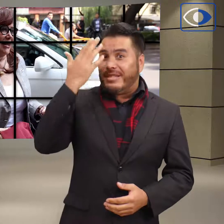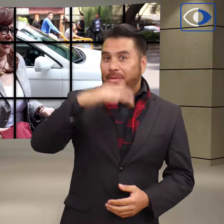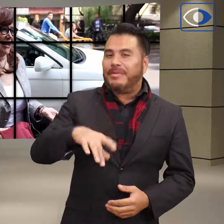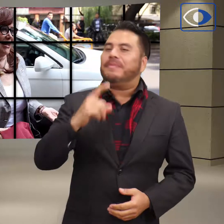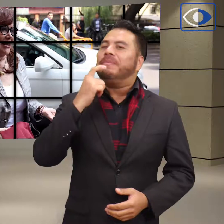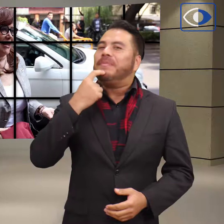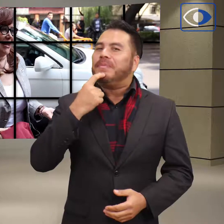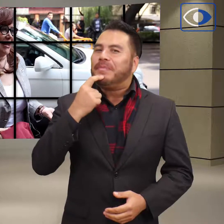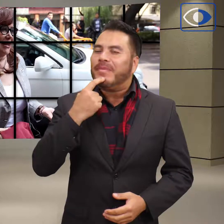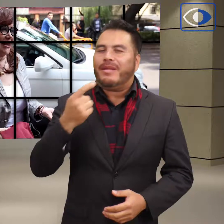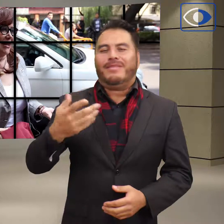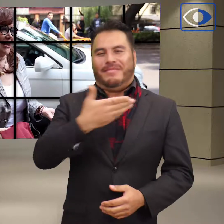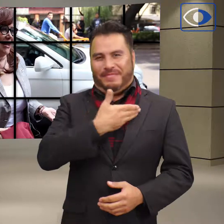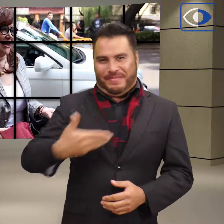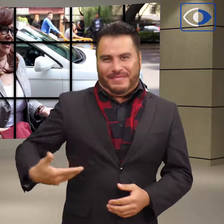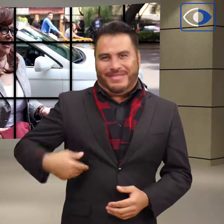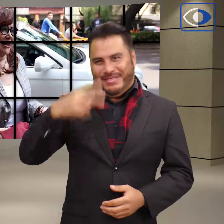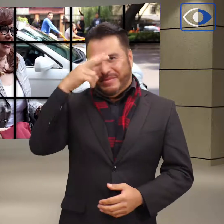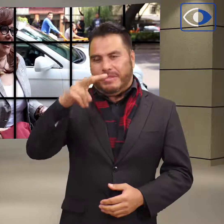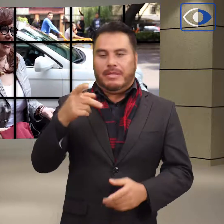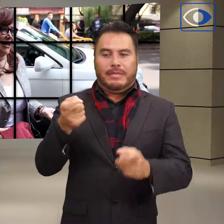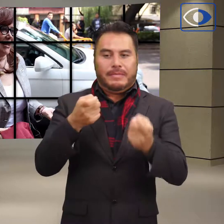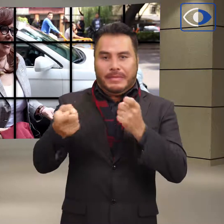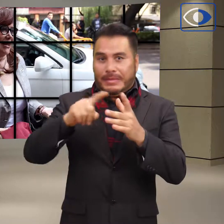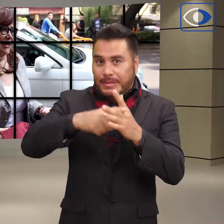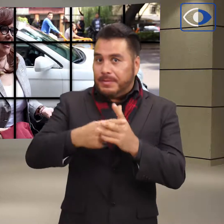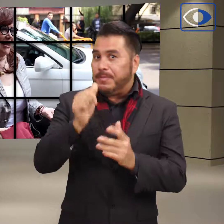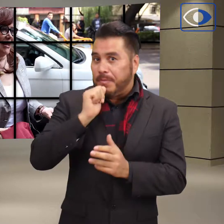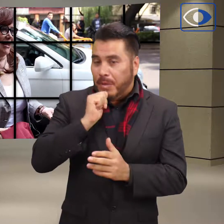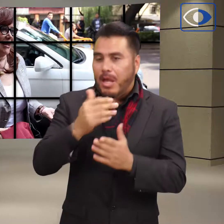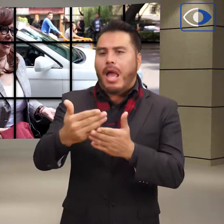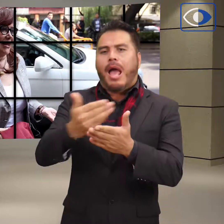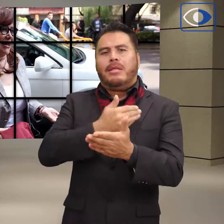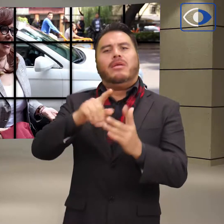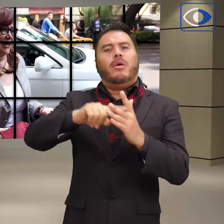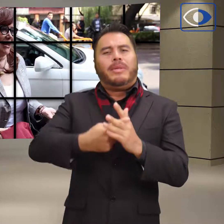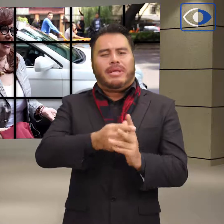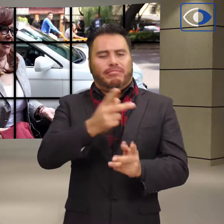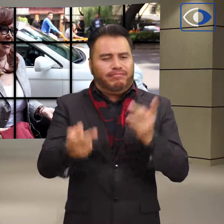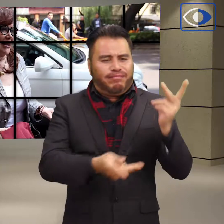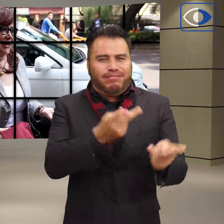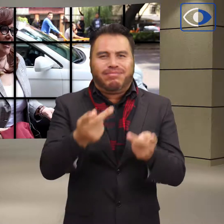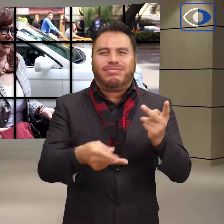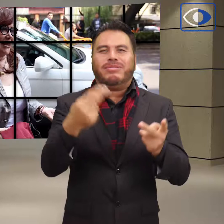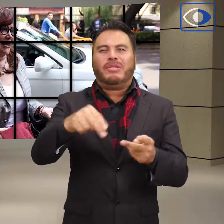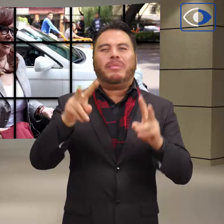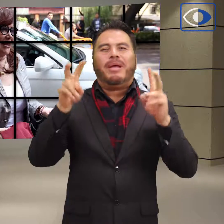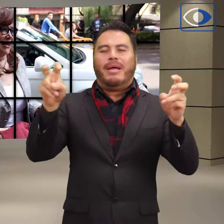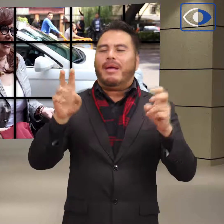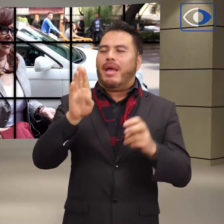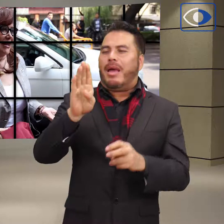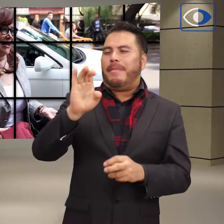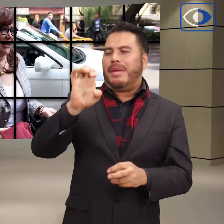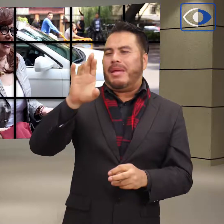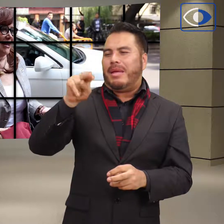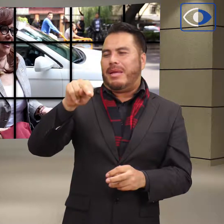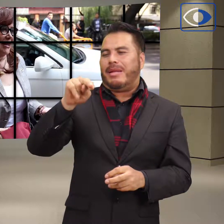Aún antes de que Andrés Manuel López Obrador tomara su cargo, se inició el Censo de Bienestar Social, en el cual se registra a toda